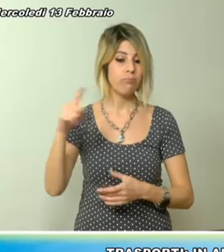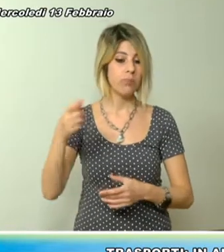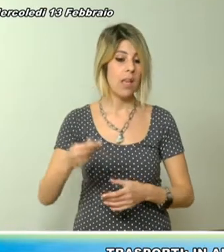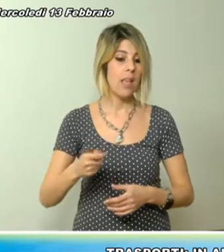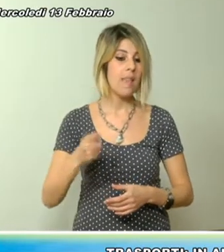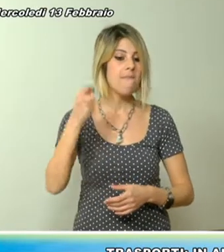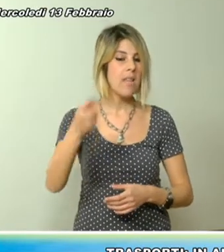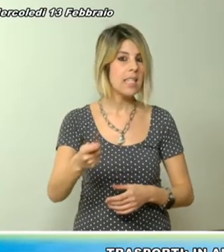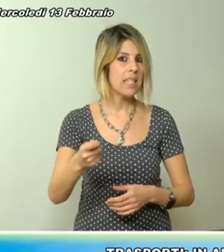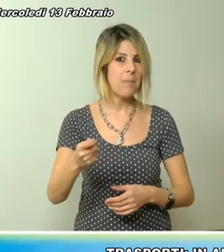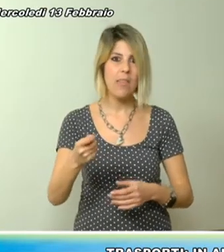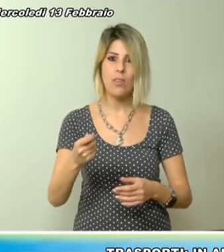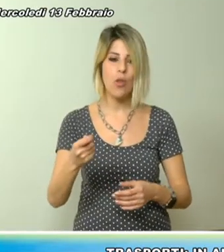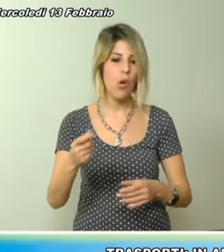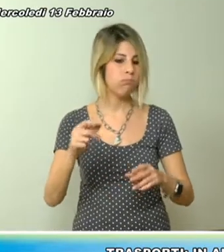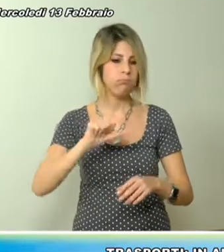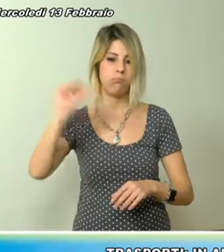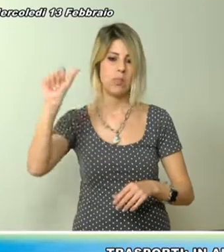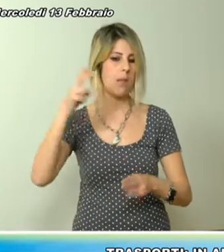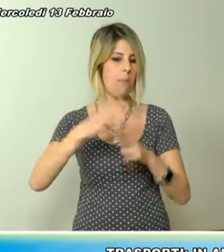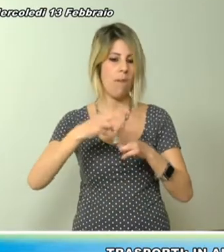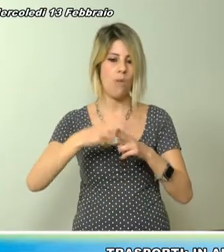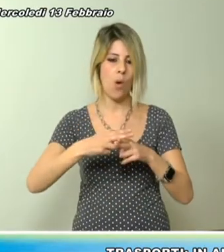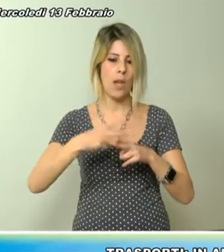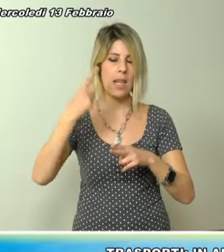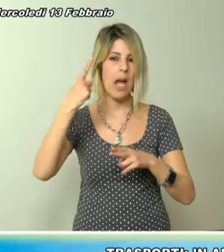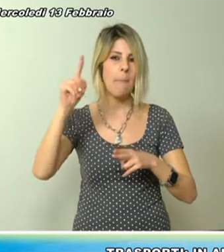i restanti ai vettori privati.